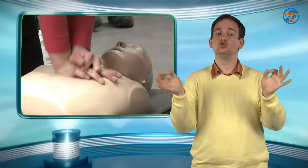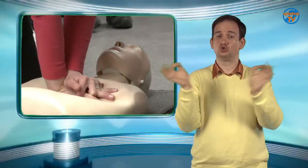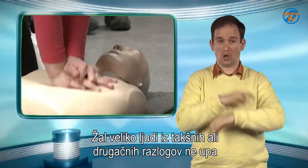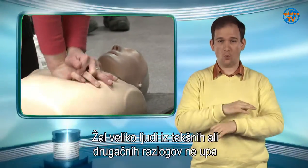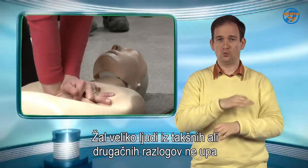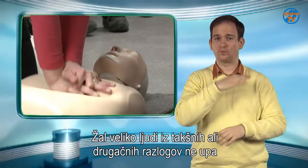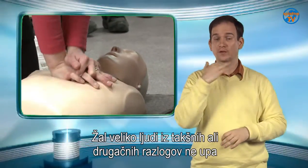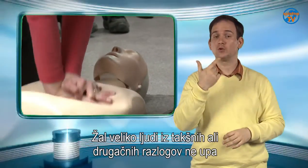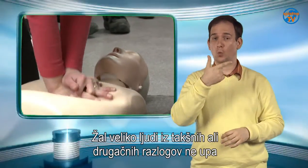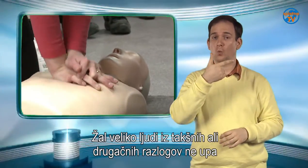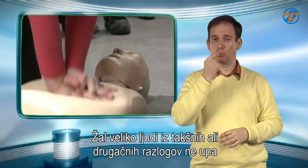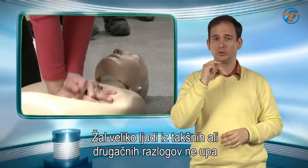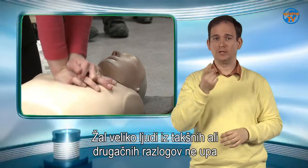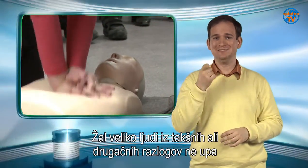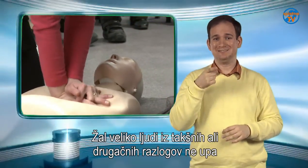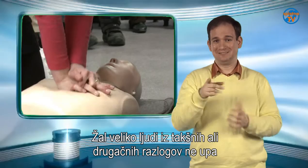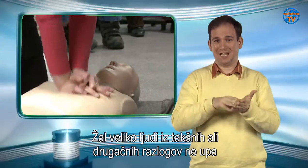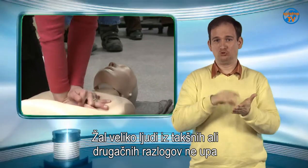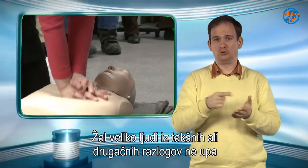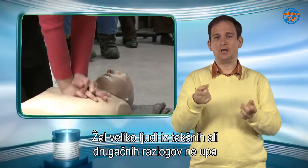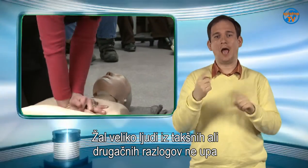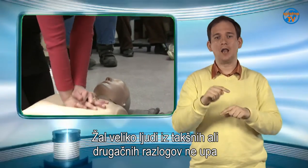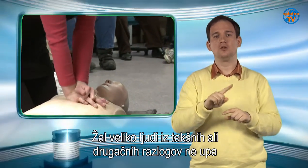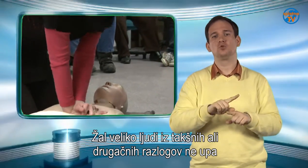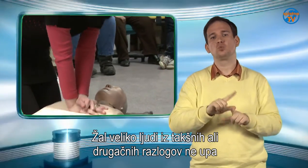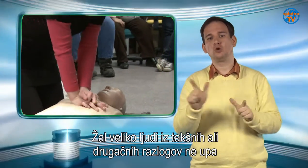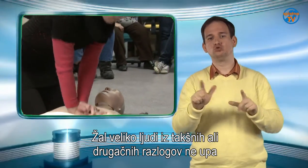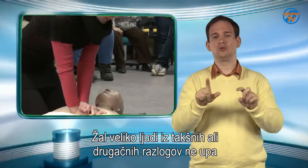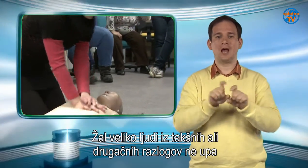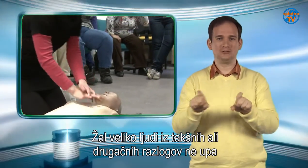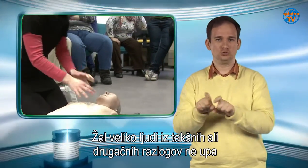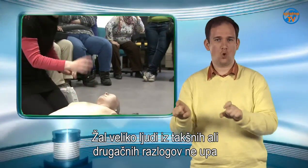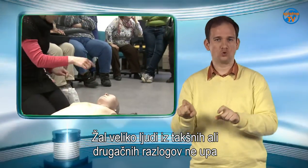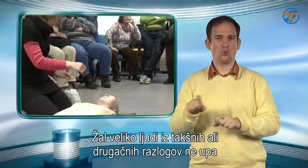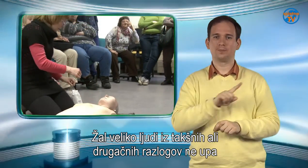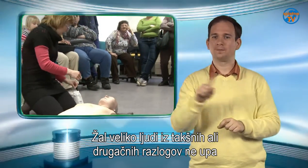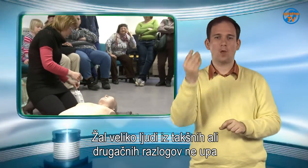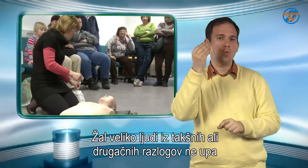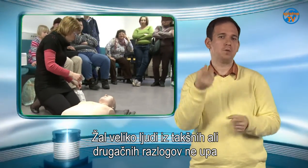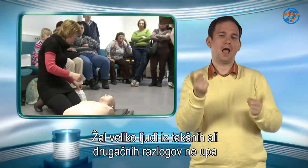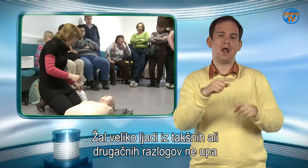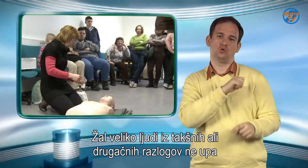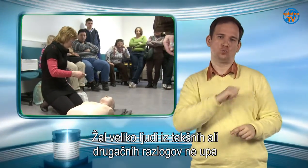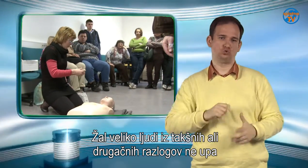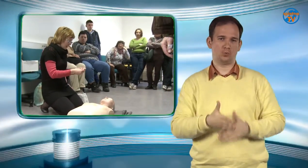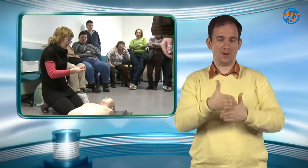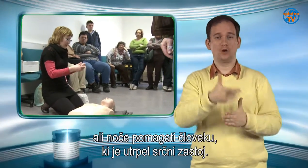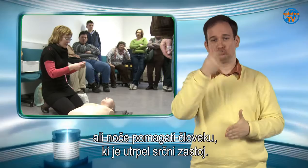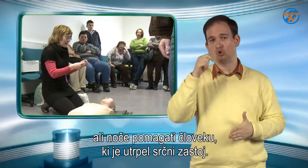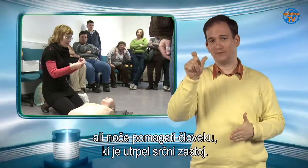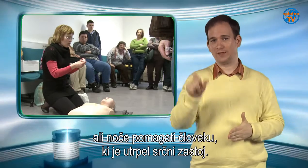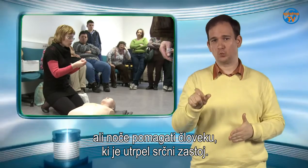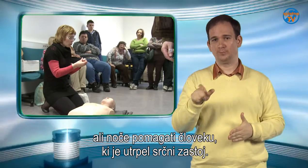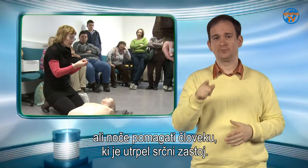Žal veliko ljudi iz takšnih ali drugačnih razlogov ne upa ali noče pomagati človeku, ki je